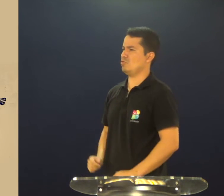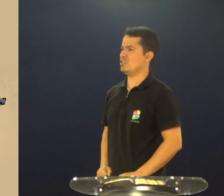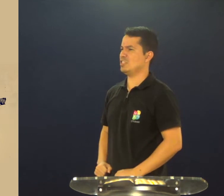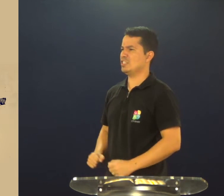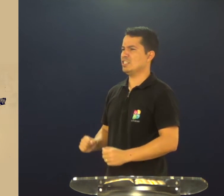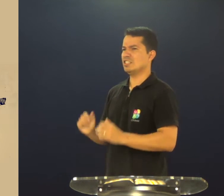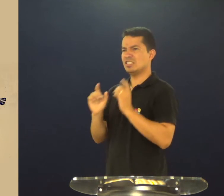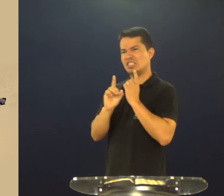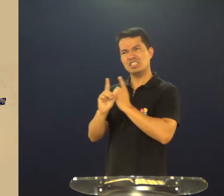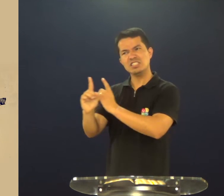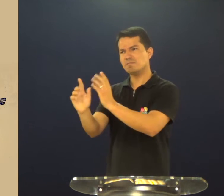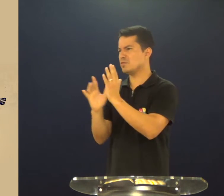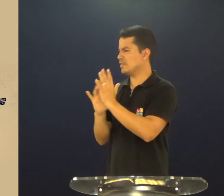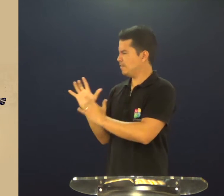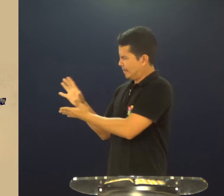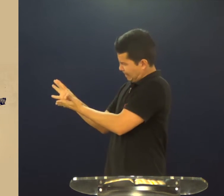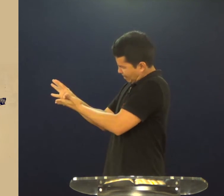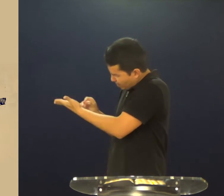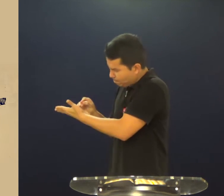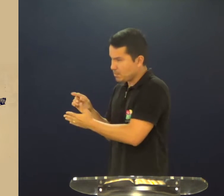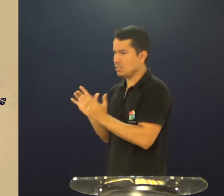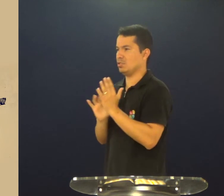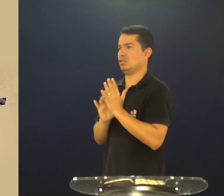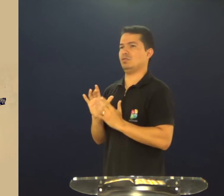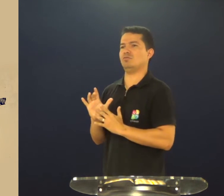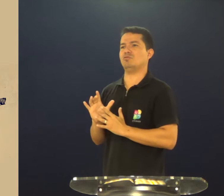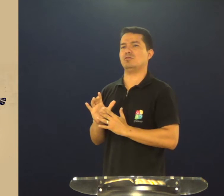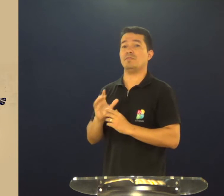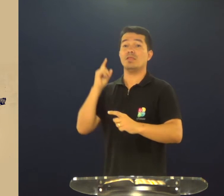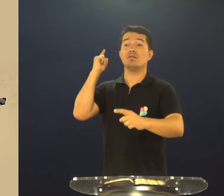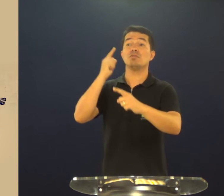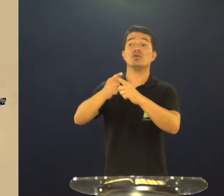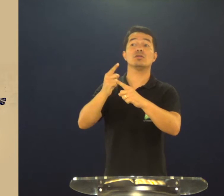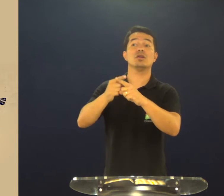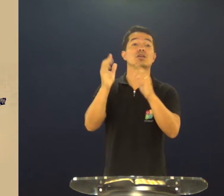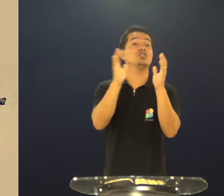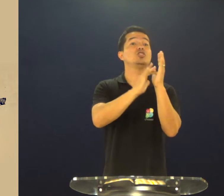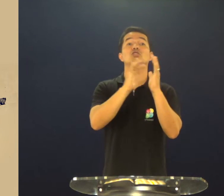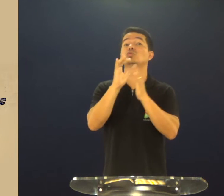copia Jesus, um discípulo de Jesus, copia Jesus,